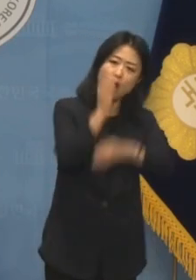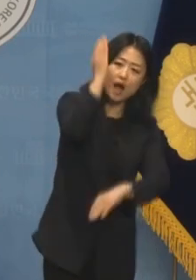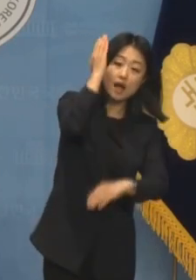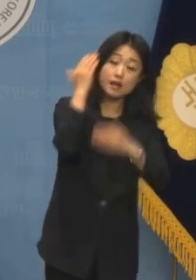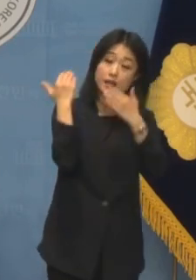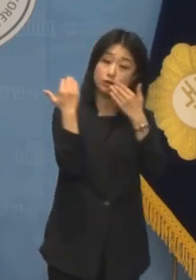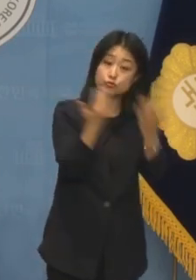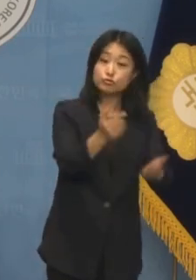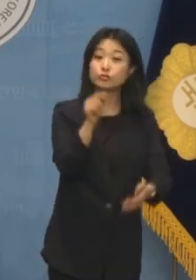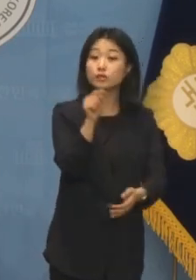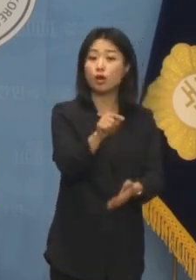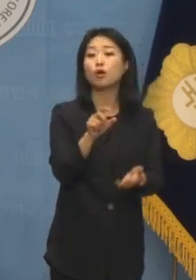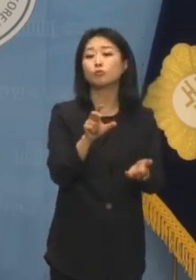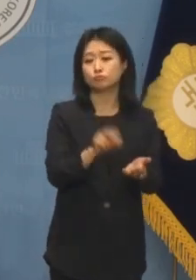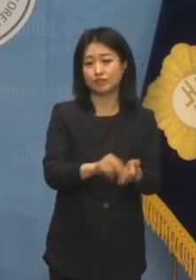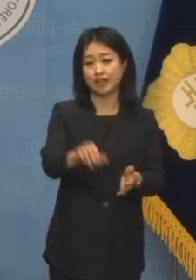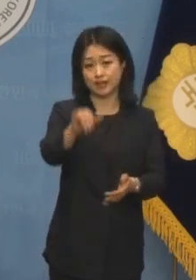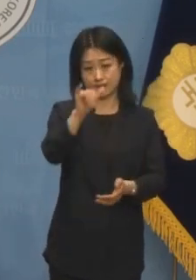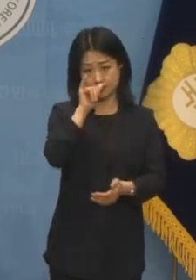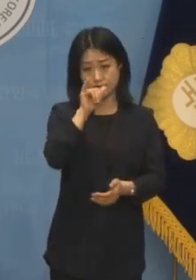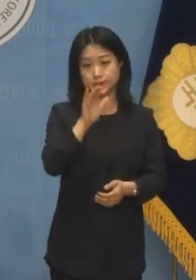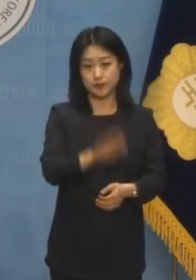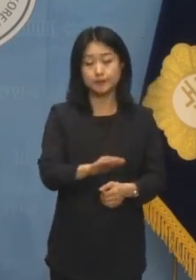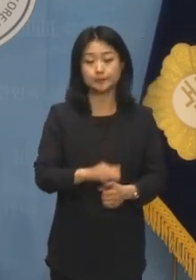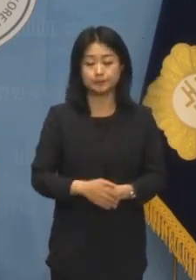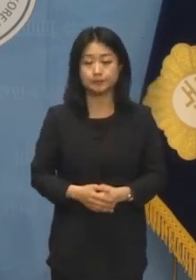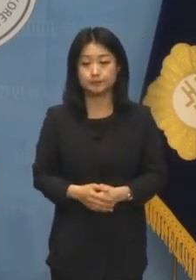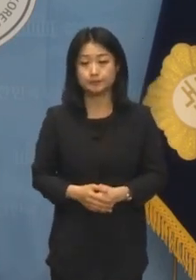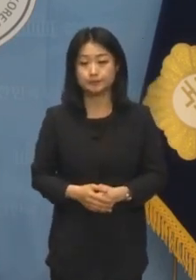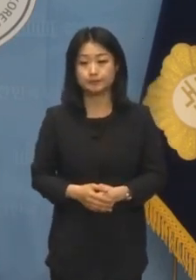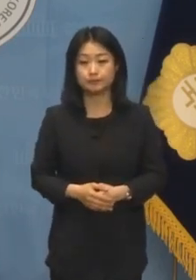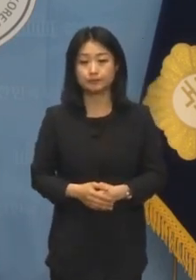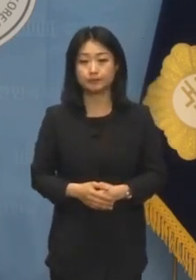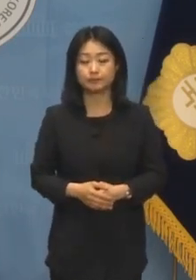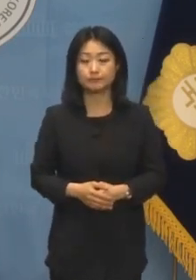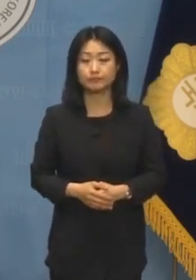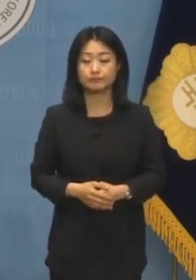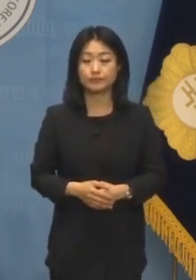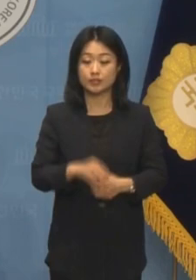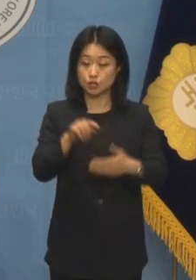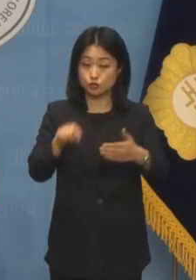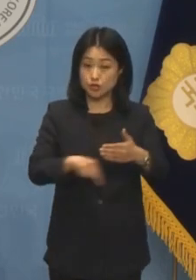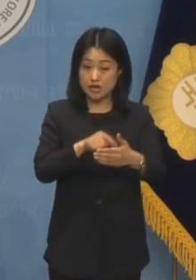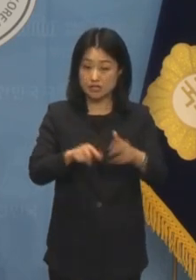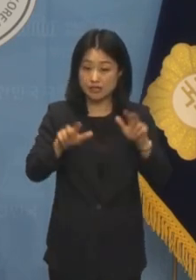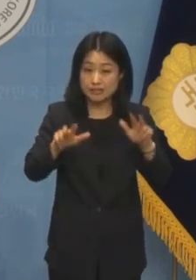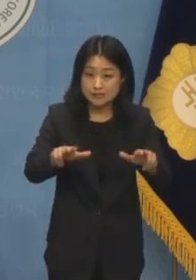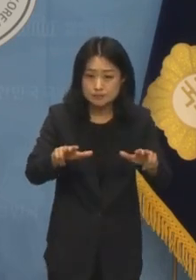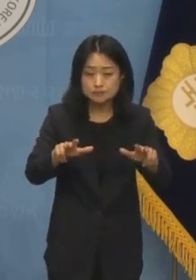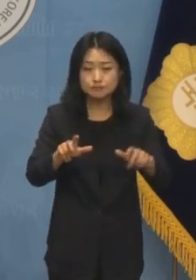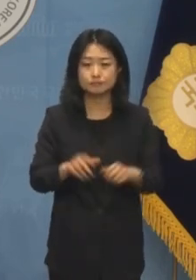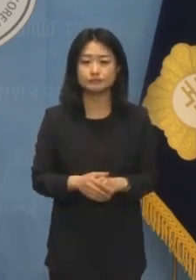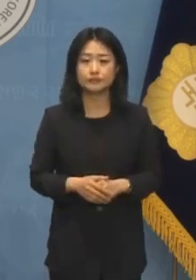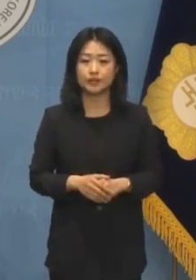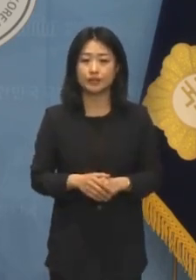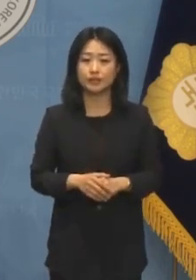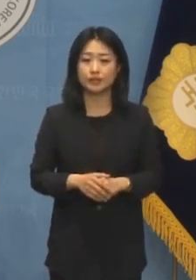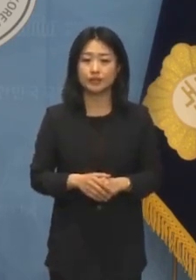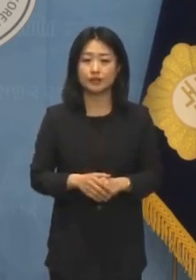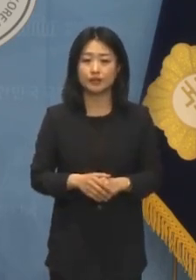지적이 그간 학계에서 있어 왔습니다. 그 가운데 지금도 어디선가에는